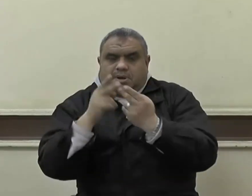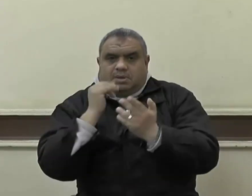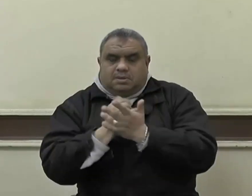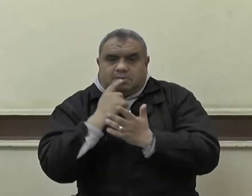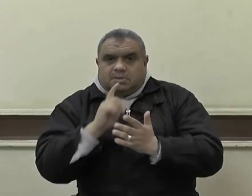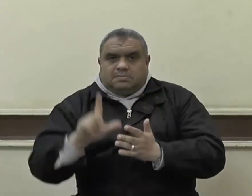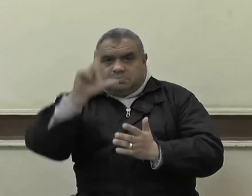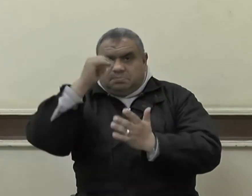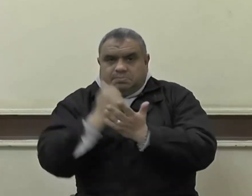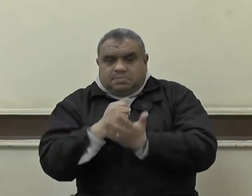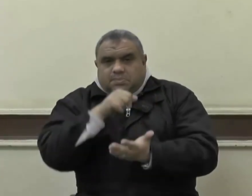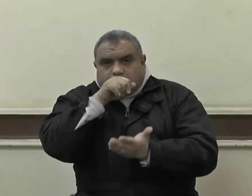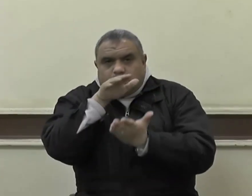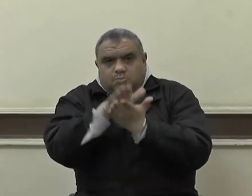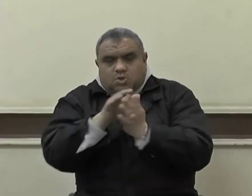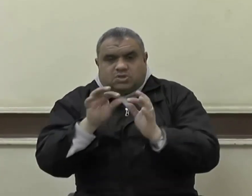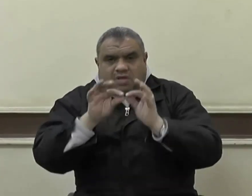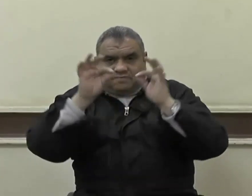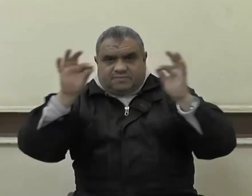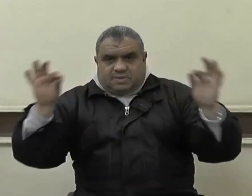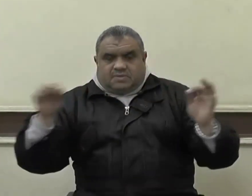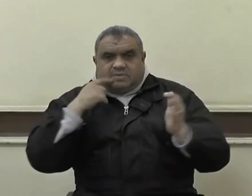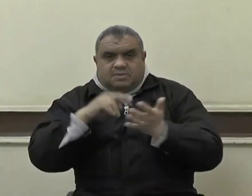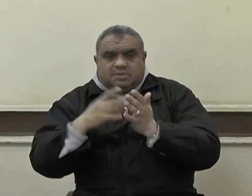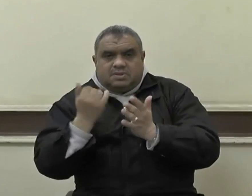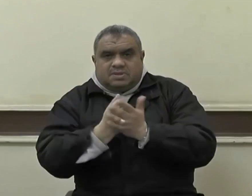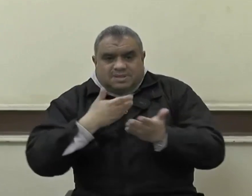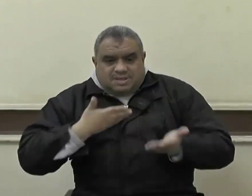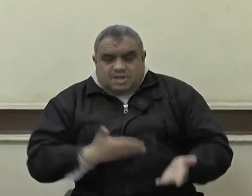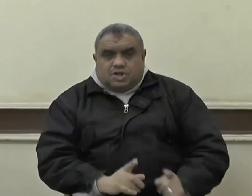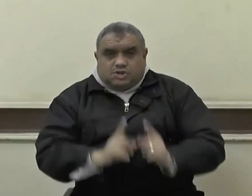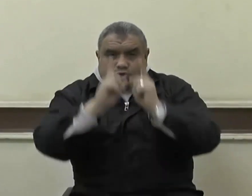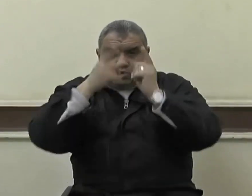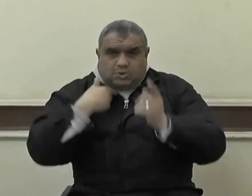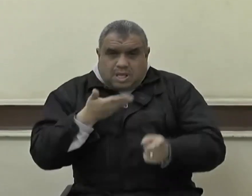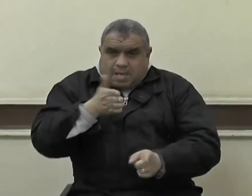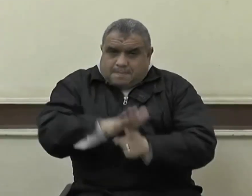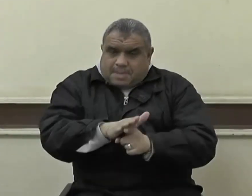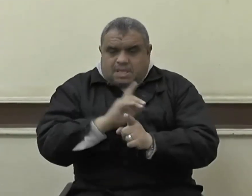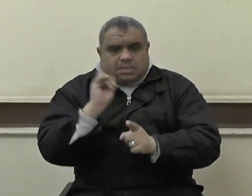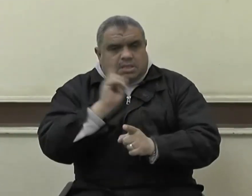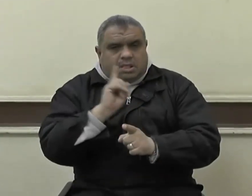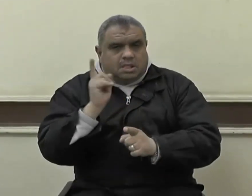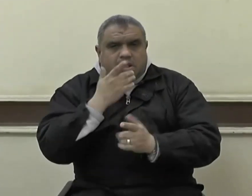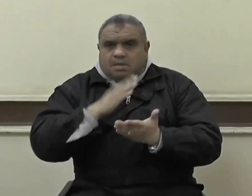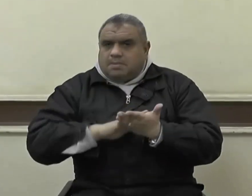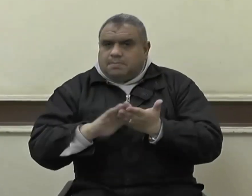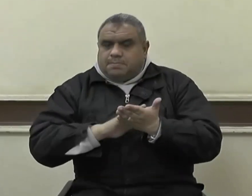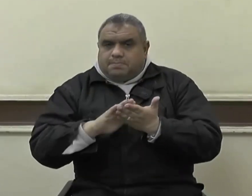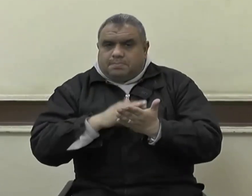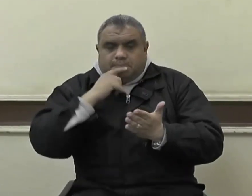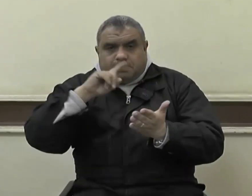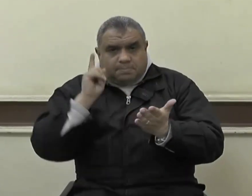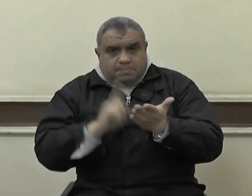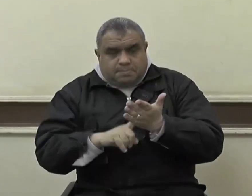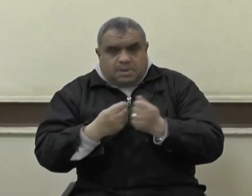كتابه الكريم ولا تحسبن الذين قتلوا في سبيل الله أمواتا بل أحياء